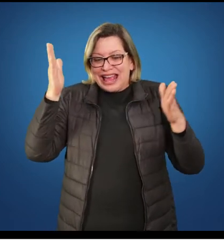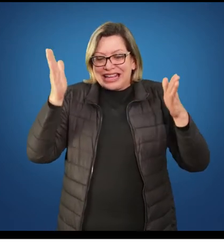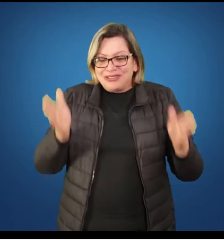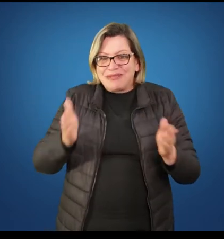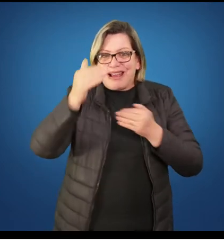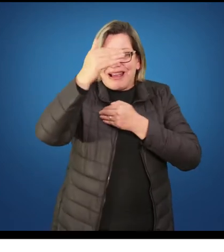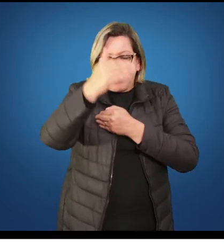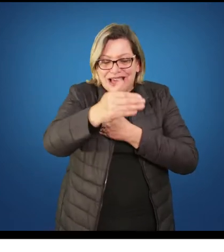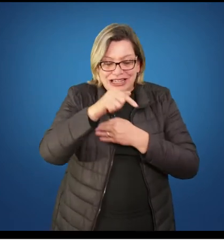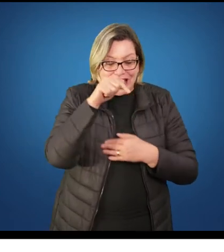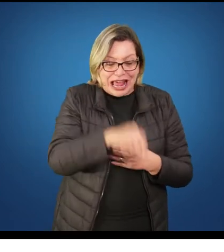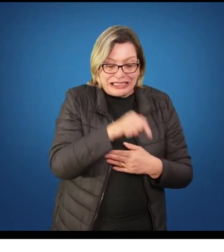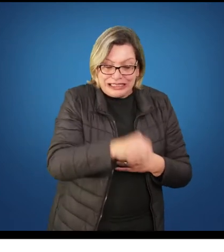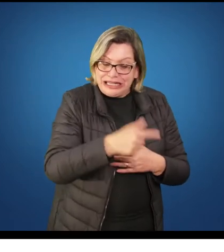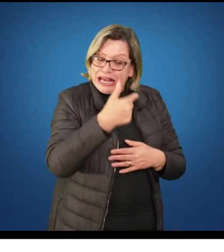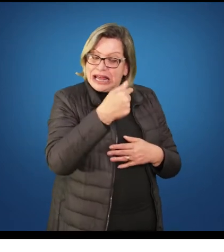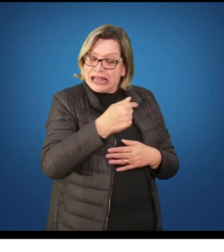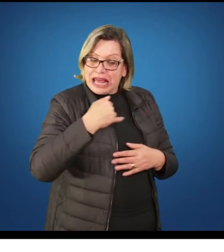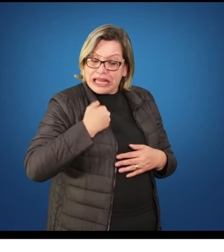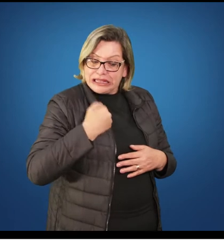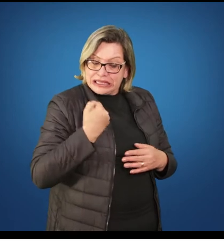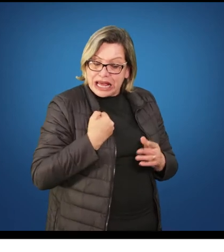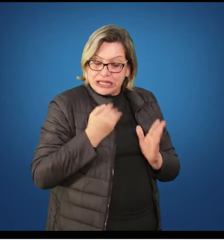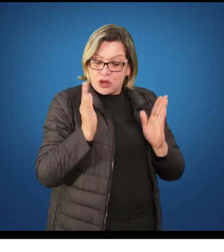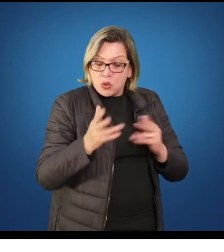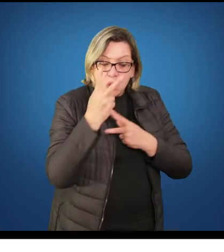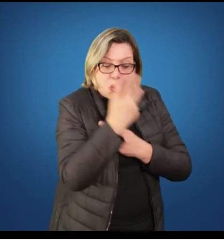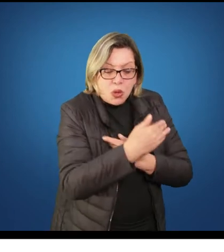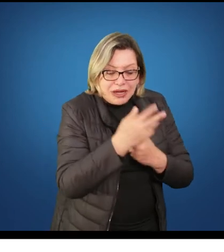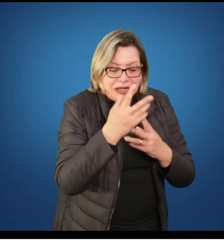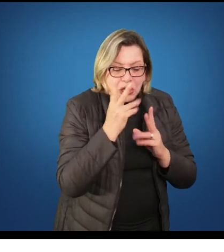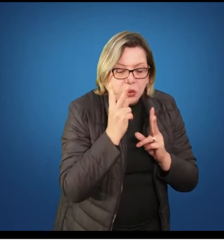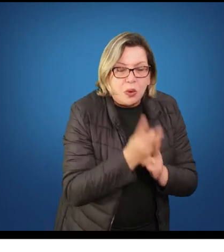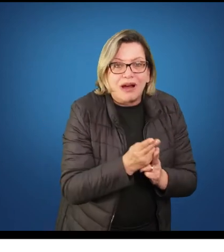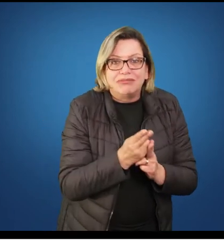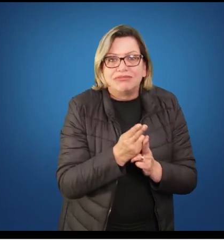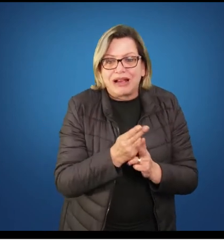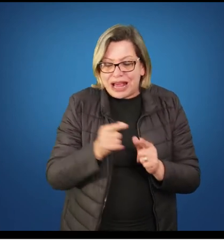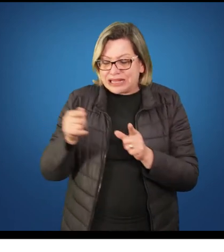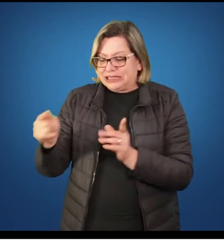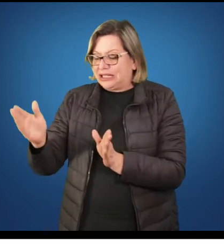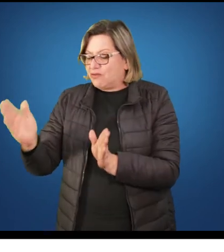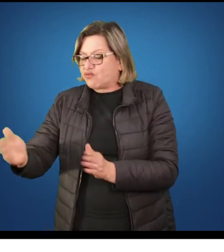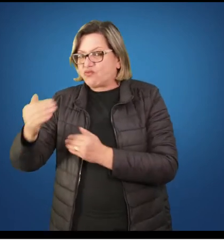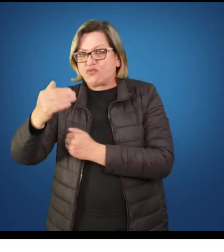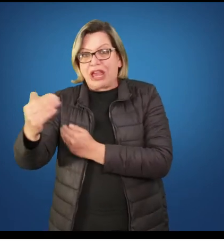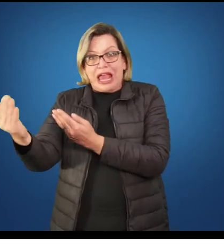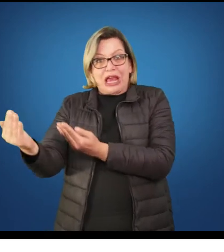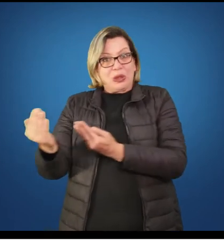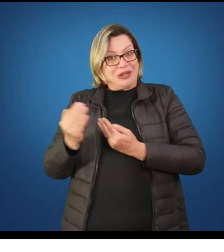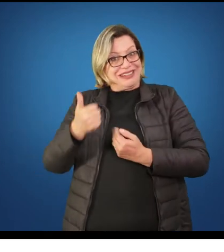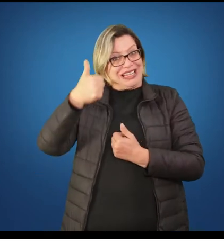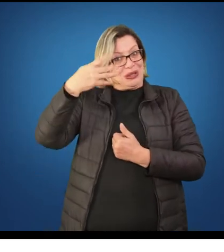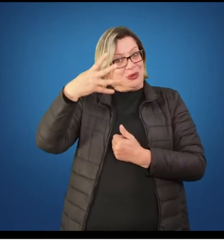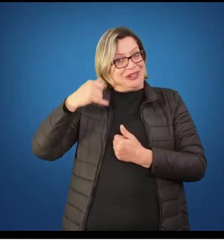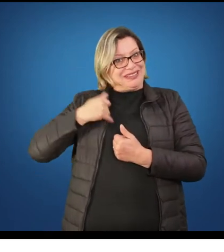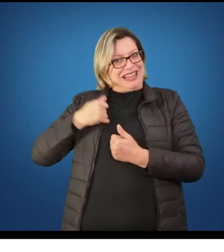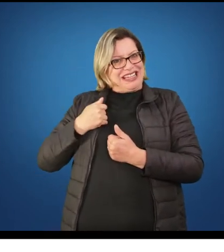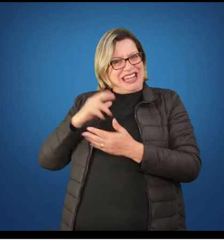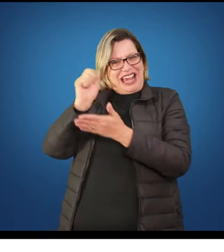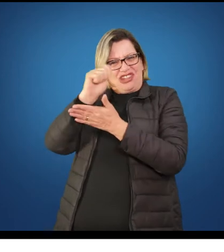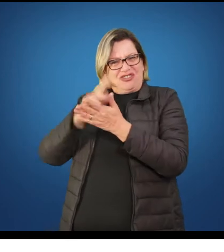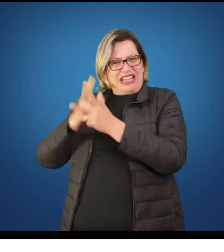O ponto importante que a gente destaca é que o desenvolvimento, tanto da criança quanto do adolescente, ele vai ser sempre